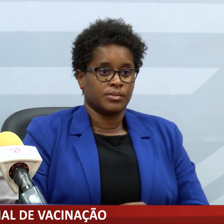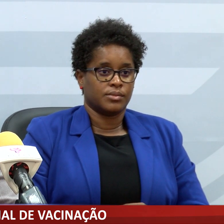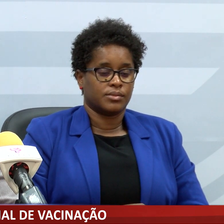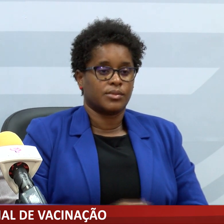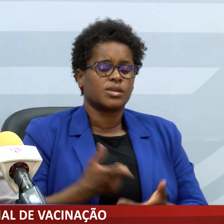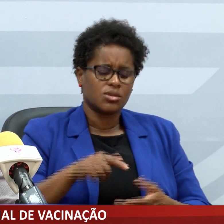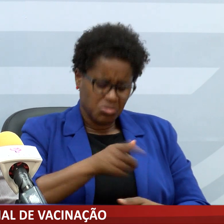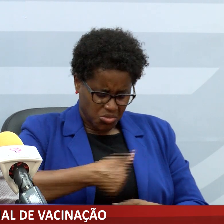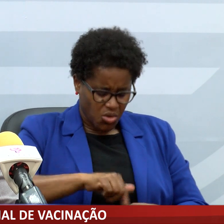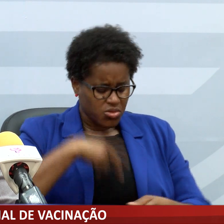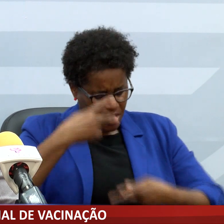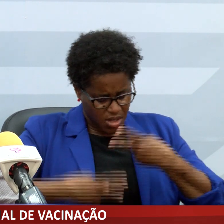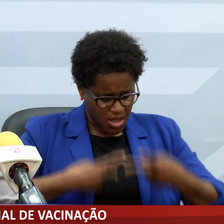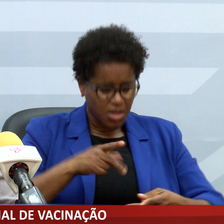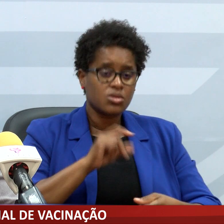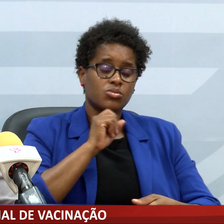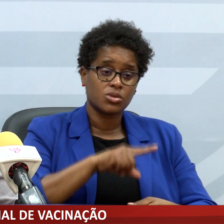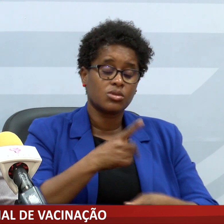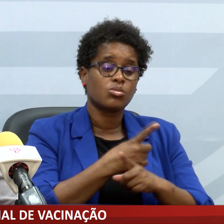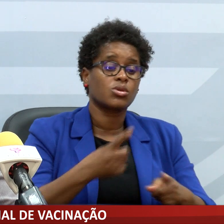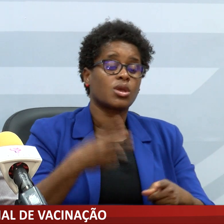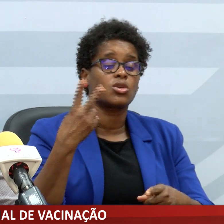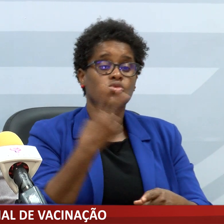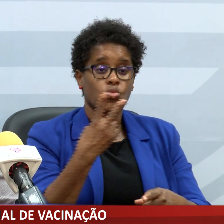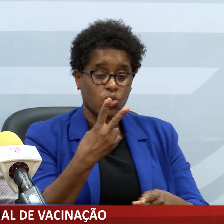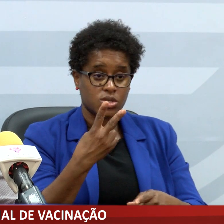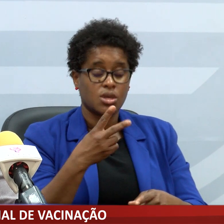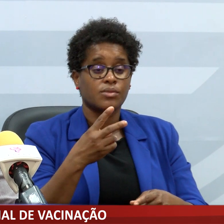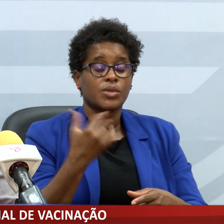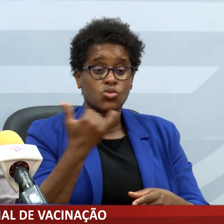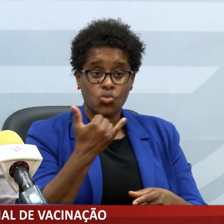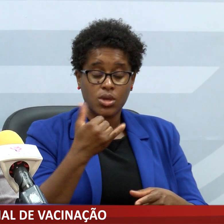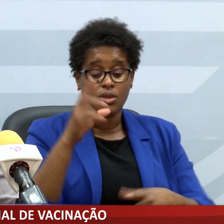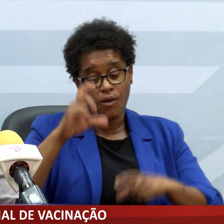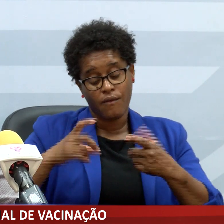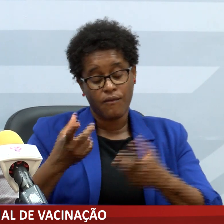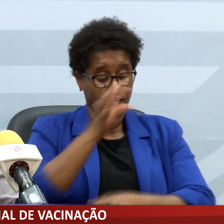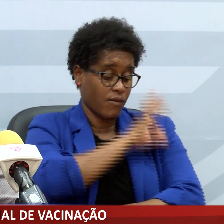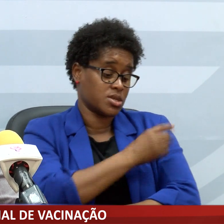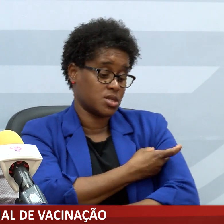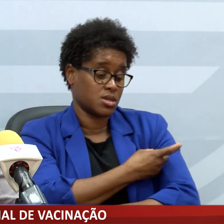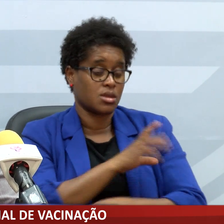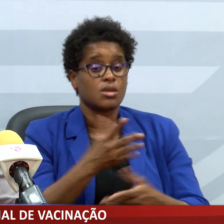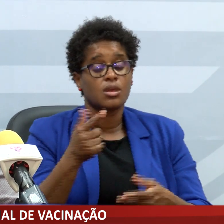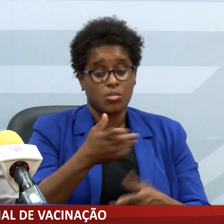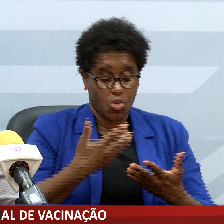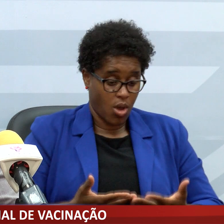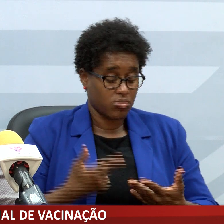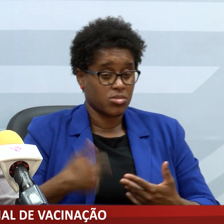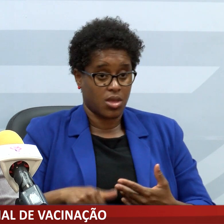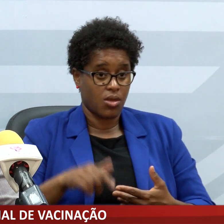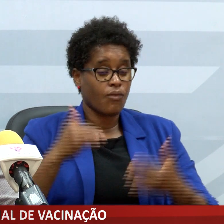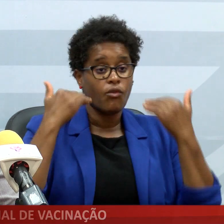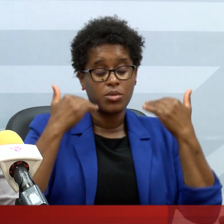essa hipótese porque as duas vacinas que pelo menos, por enquanto, nós temos informações da sua utilização em